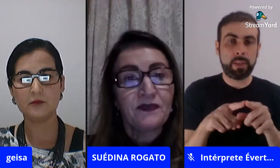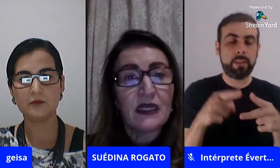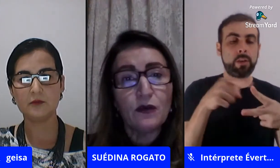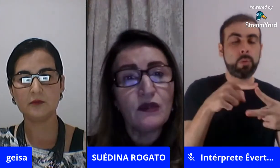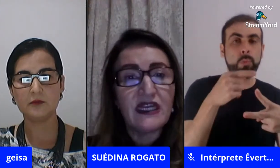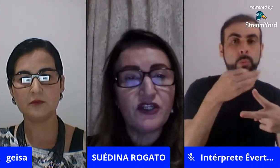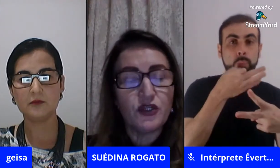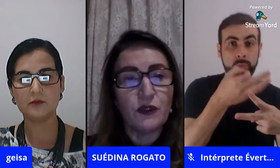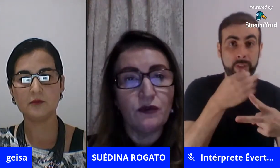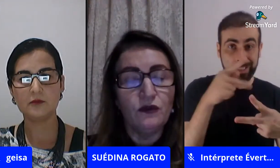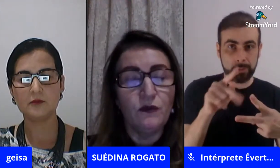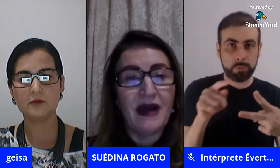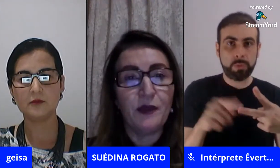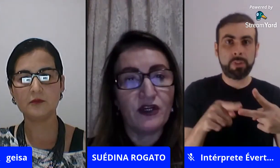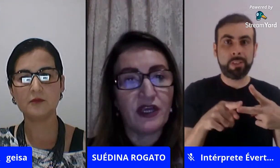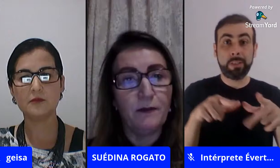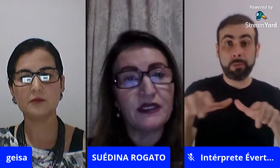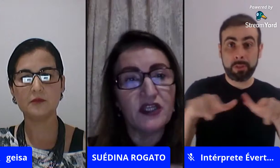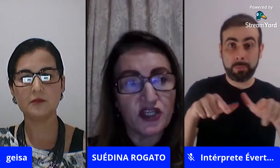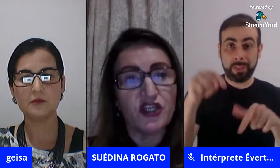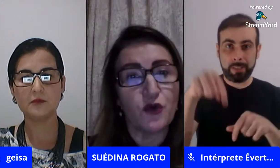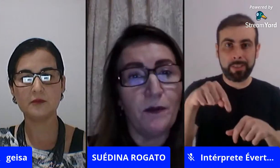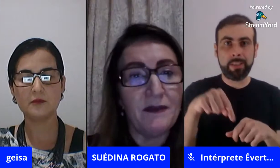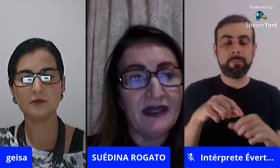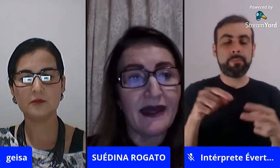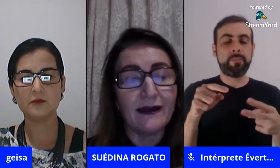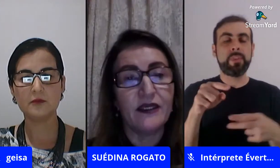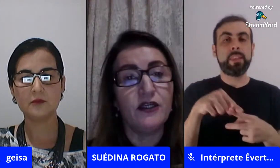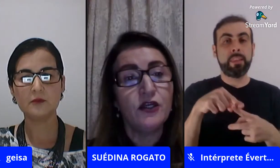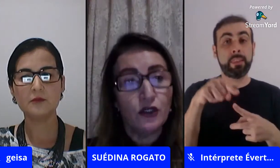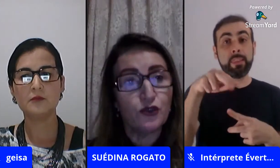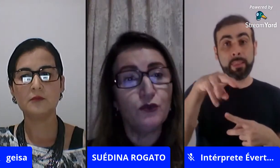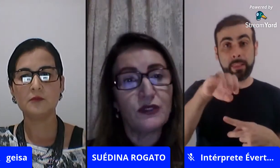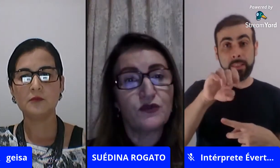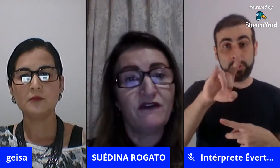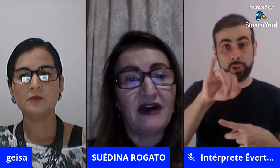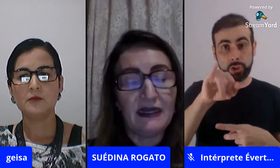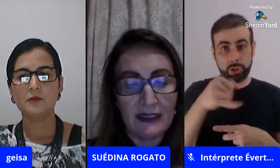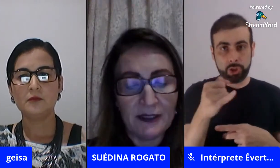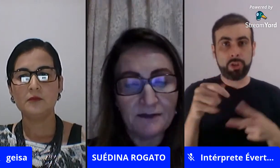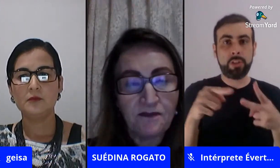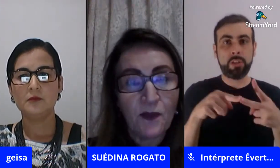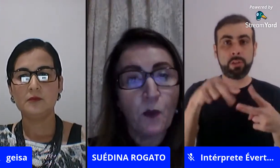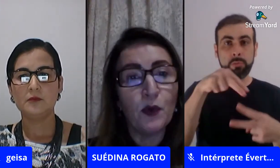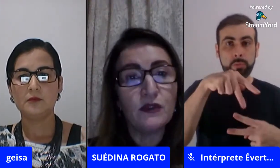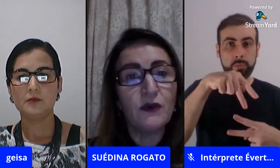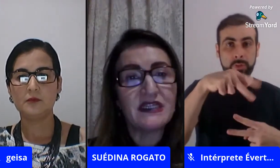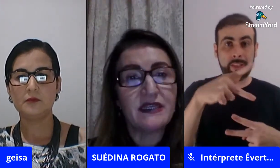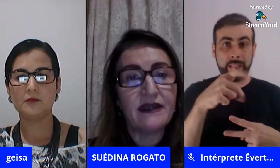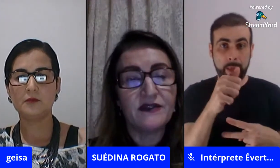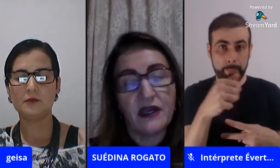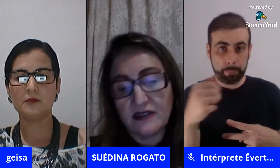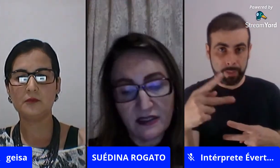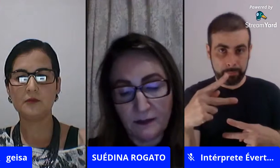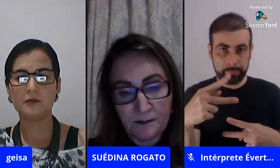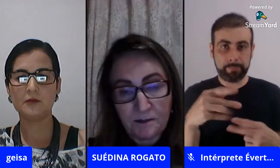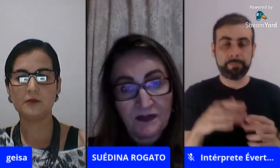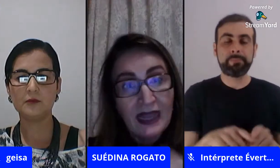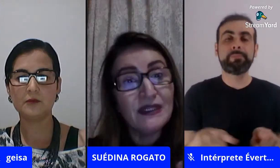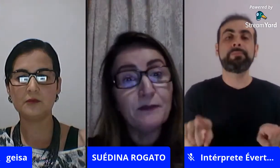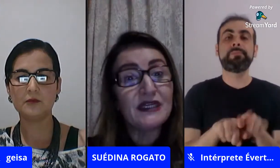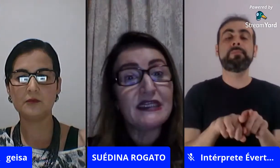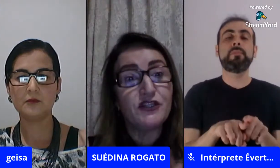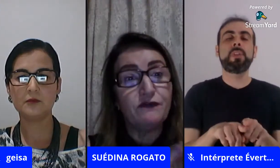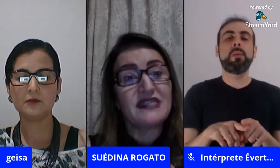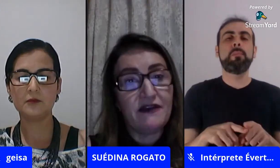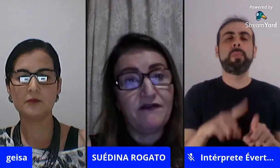nosso trabalho tanto no NEDIG quanto no NUMAP porque eu acho que é importante a gente complementar aqui junto a sua fala um ponto que eu acho assim